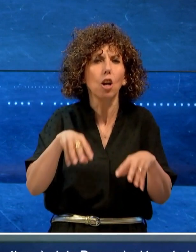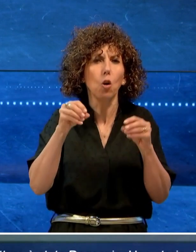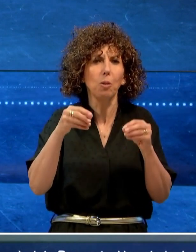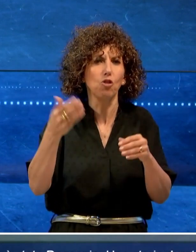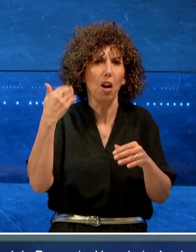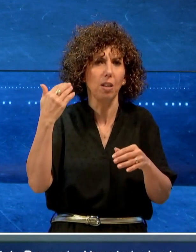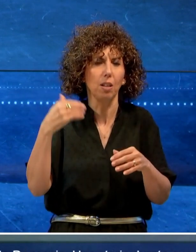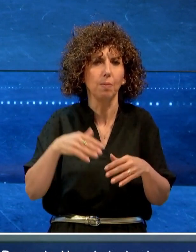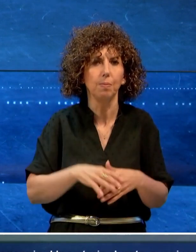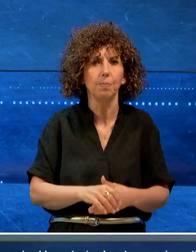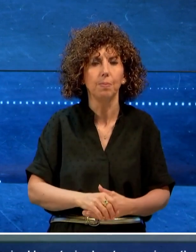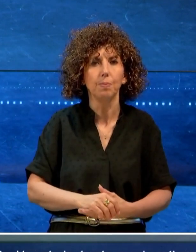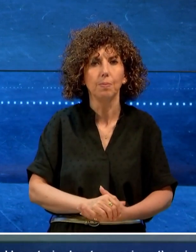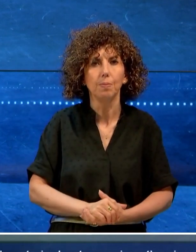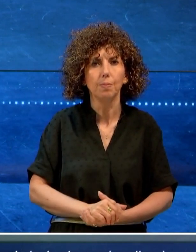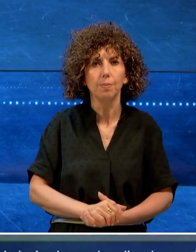esordi.